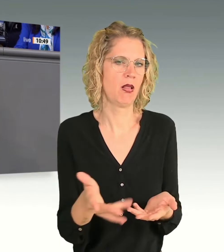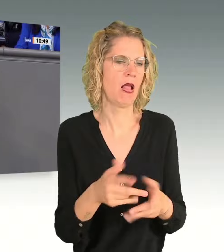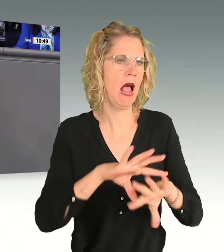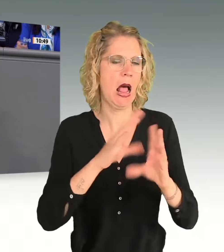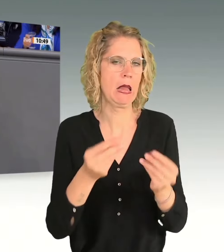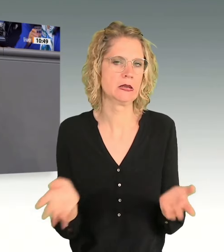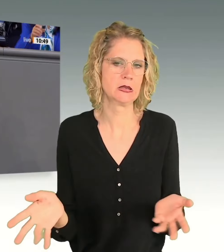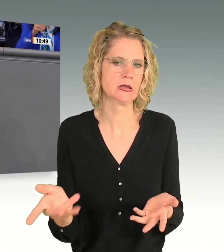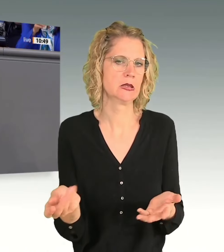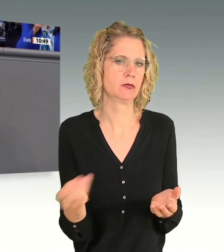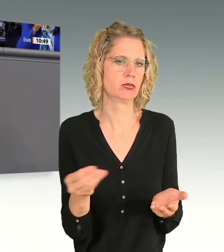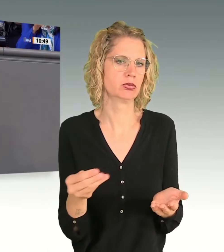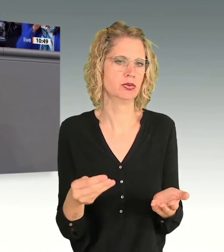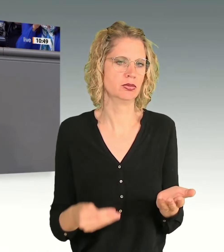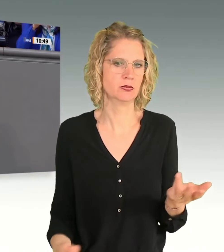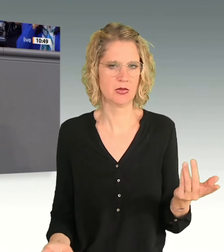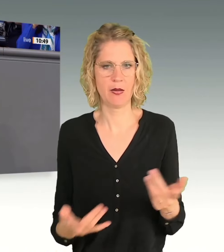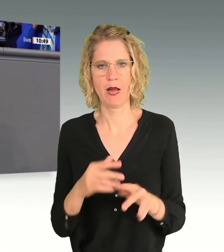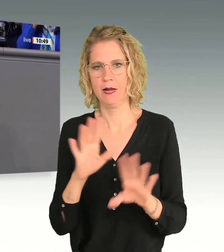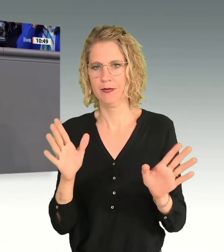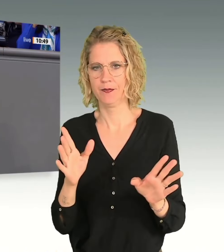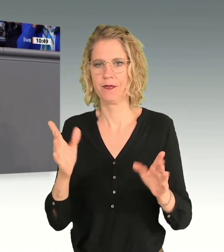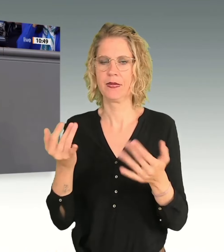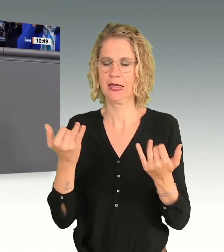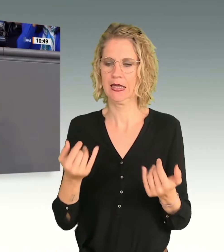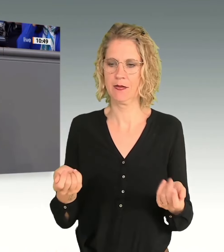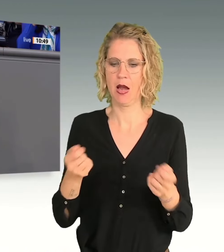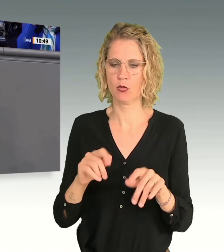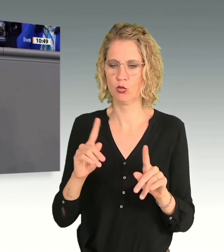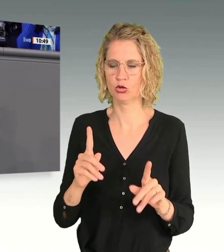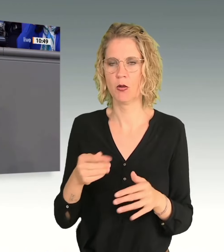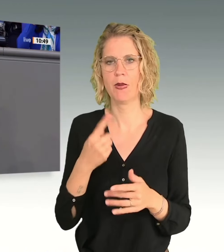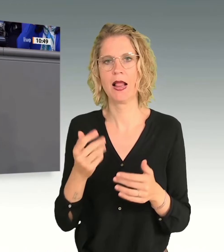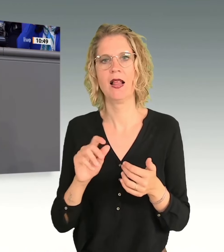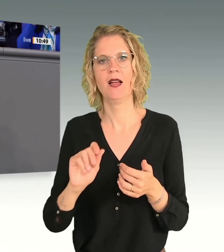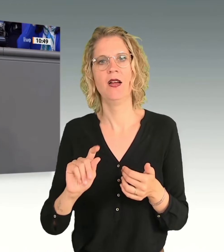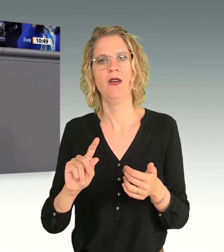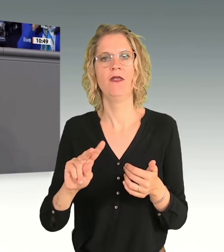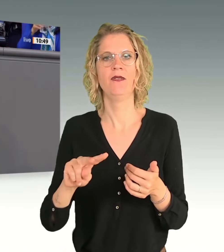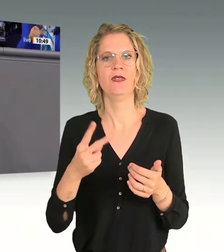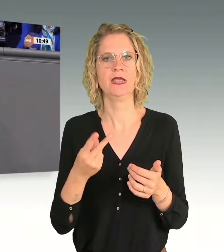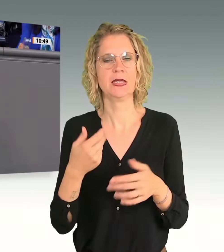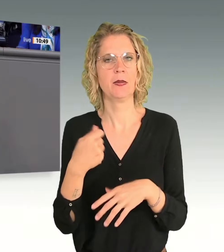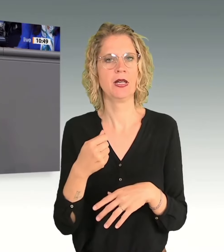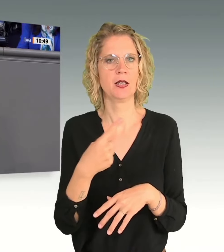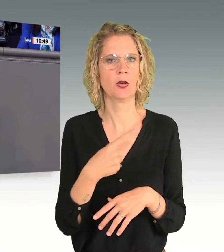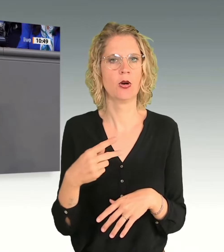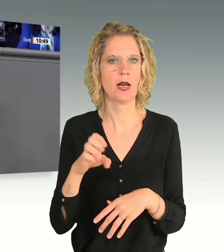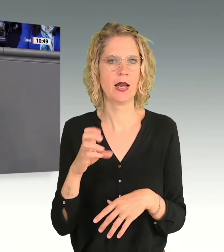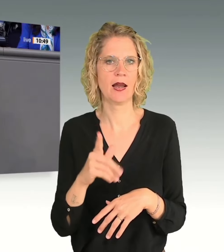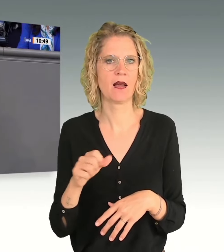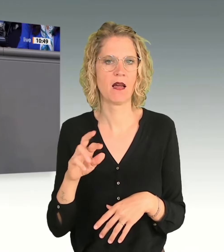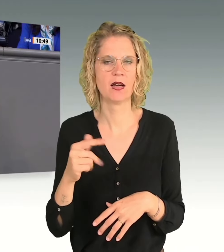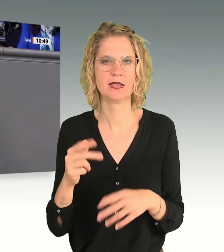Zum Abschluss muss ich dann natürlich noch die Vizepräsidentin Göring-Eckardt zitieren. Dieses Land wird sich verändern, und zwar